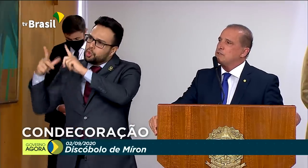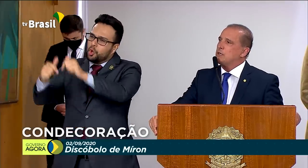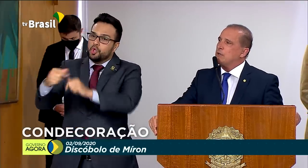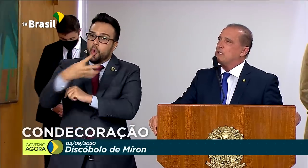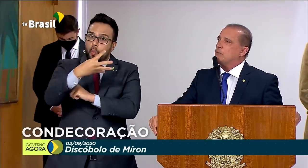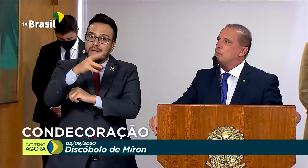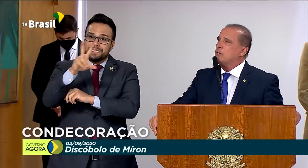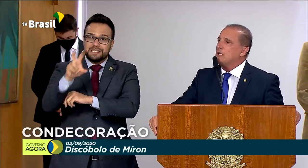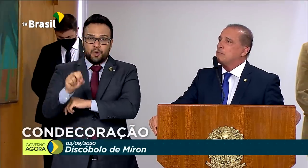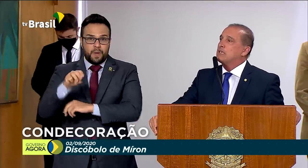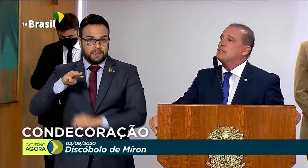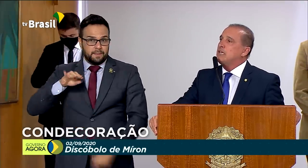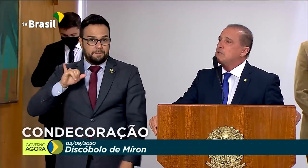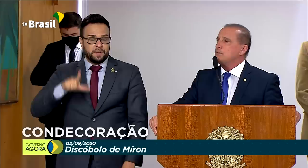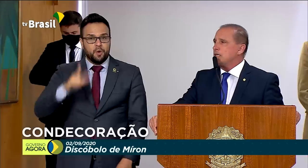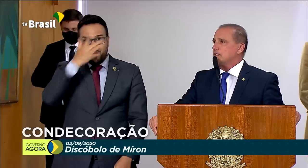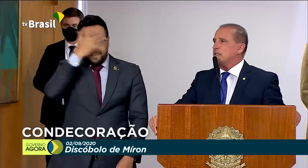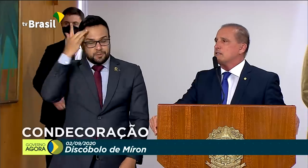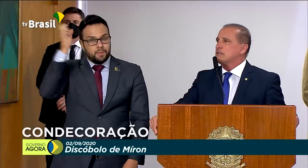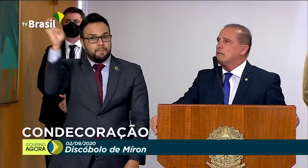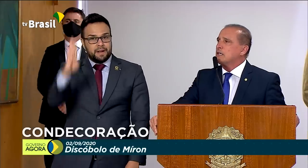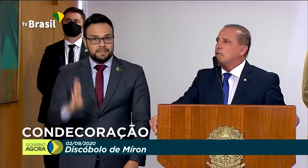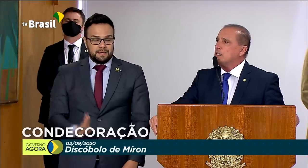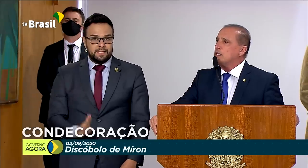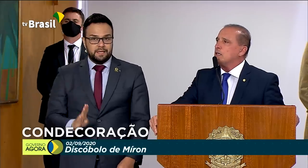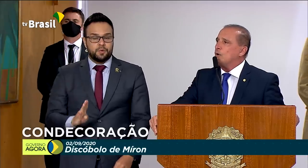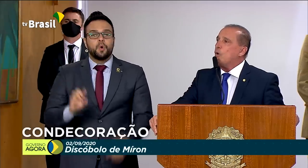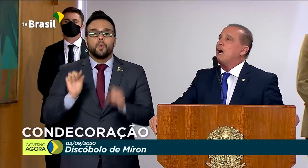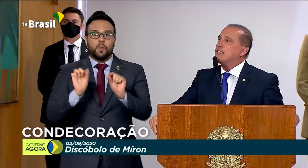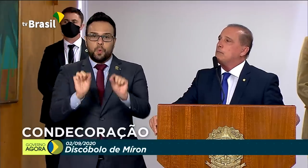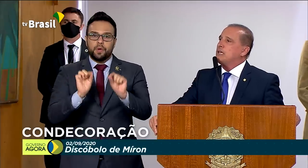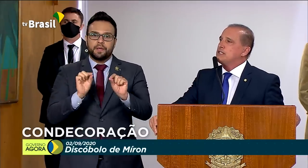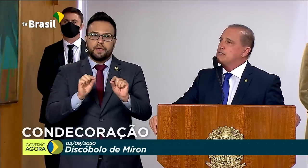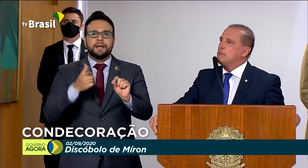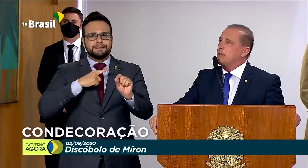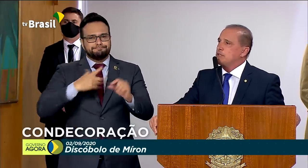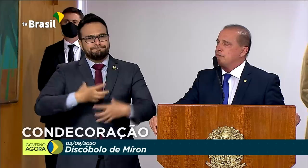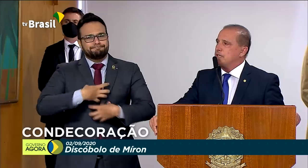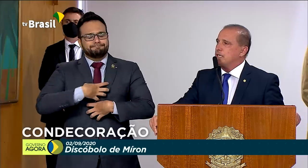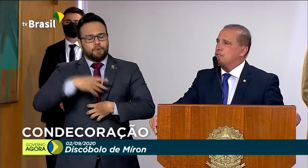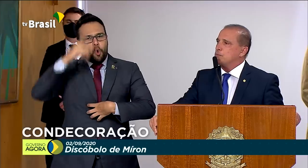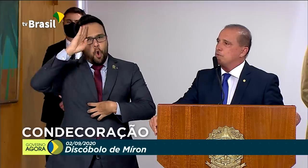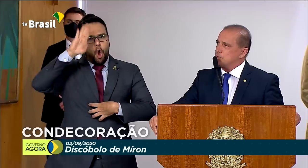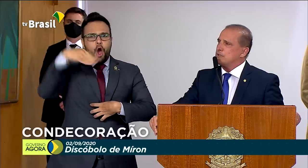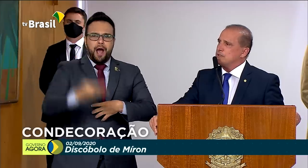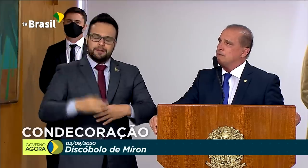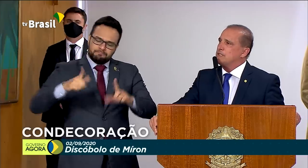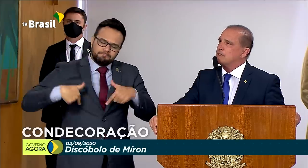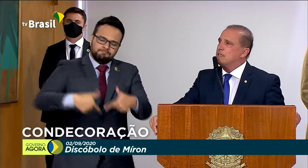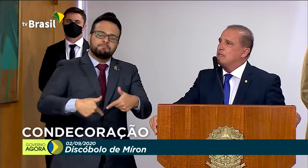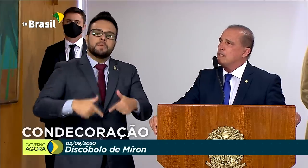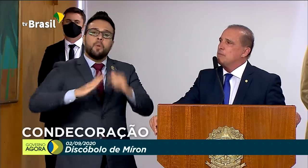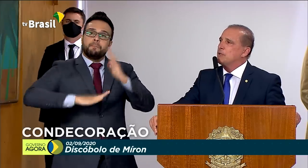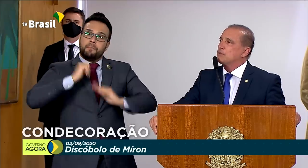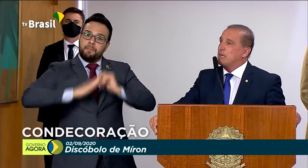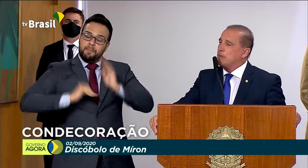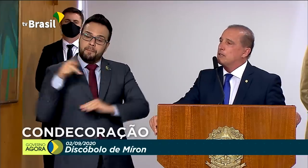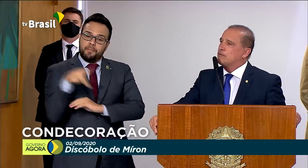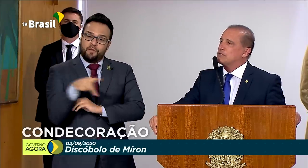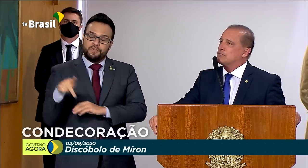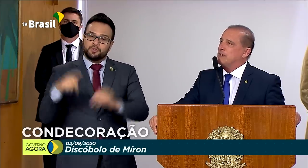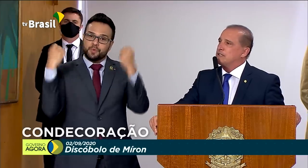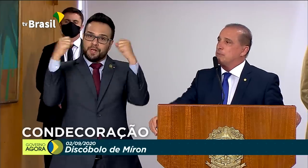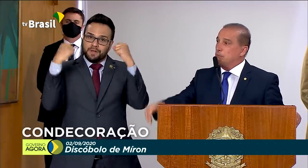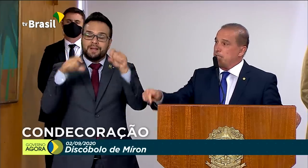450 mil brasileiros e brasileiras que honradamente desempenham a atividade de professor de educação física e pelo